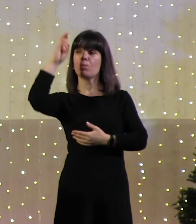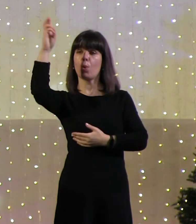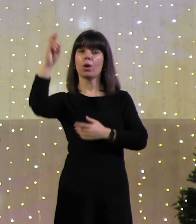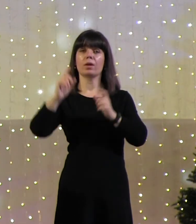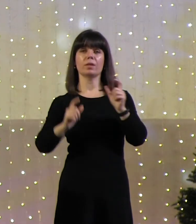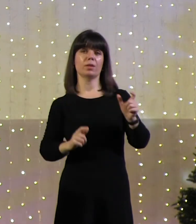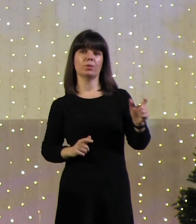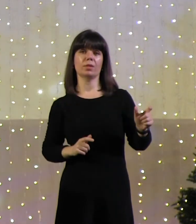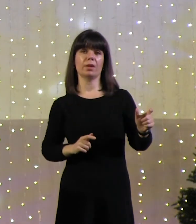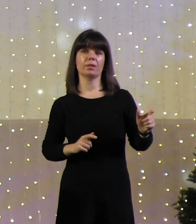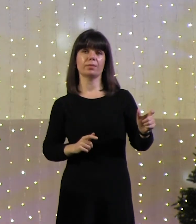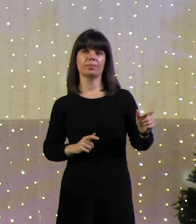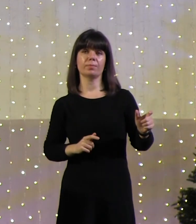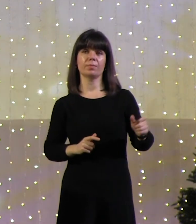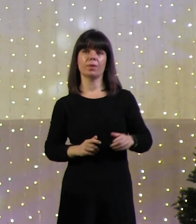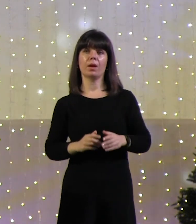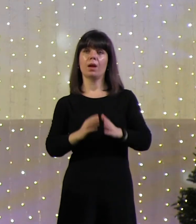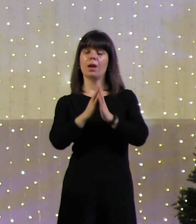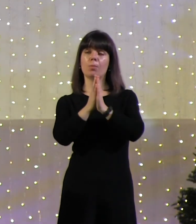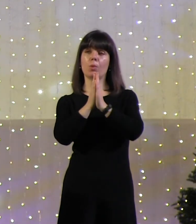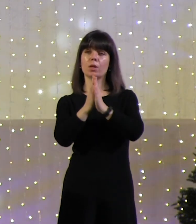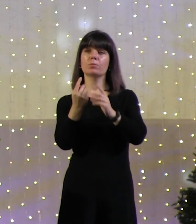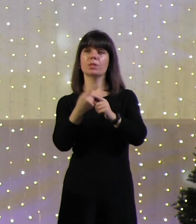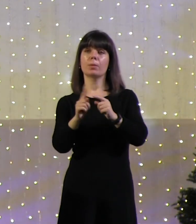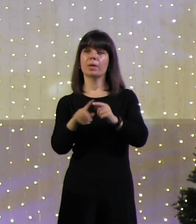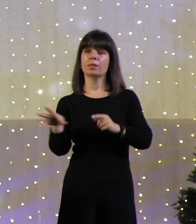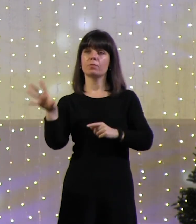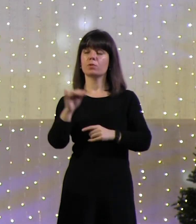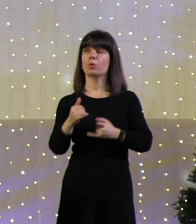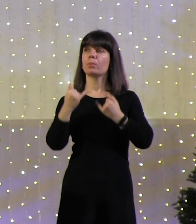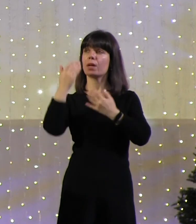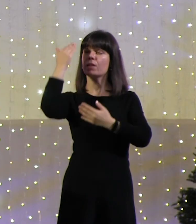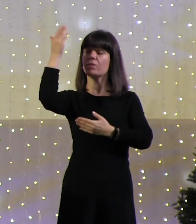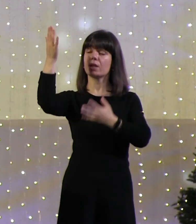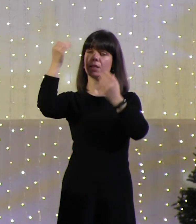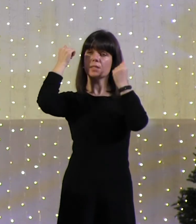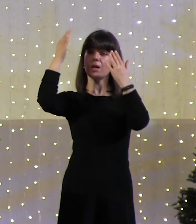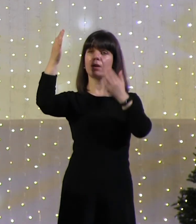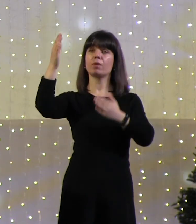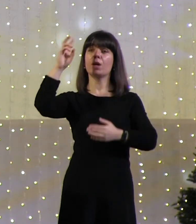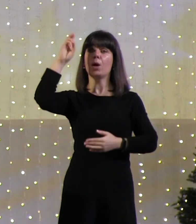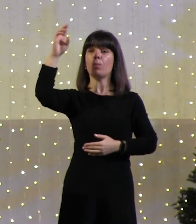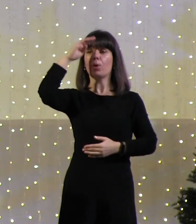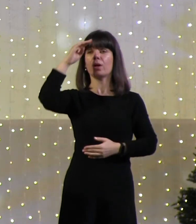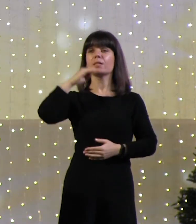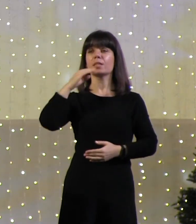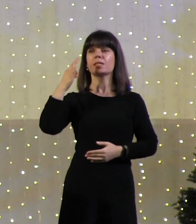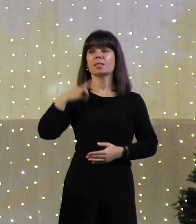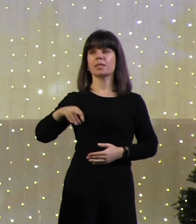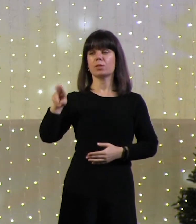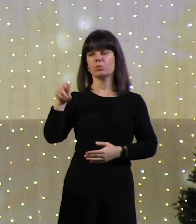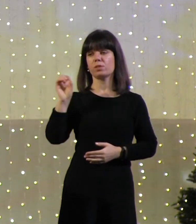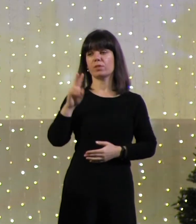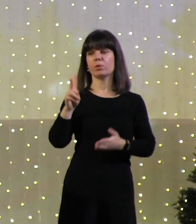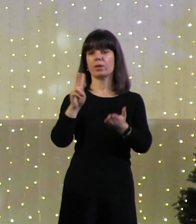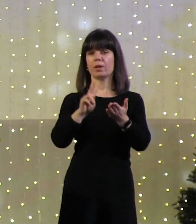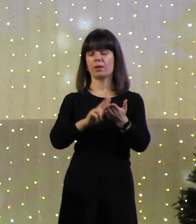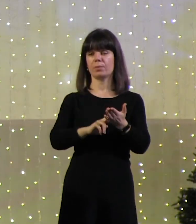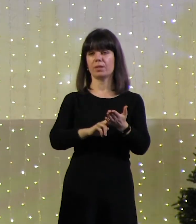молимся об этом всем только для твоей славы наш бог отец сын и святой дух аминь